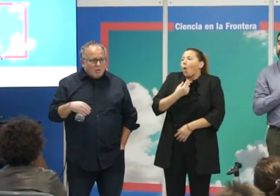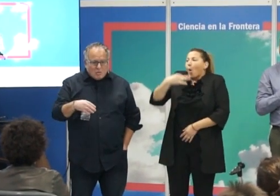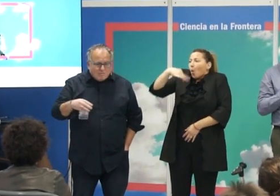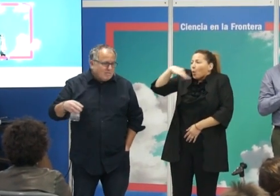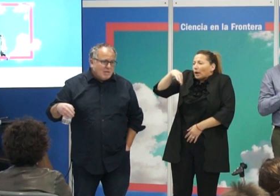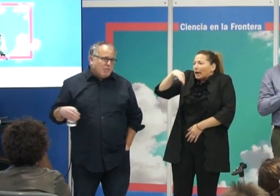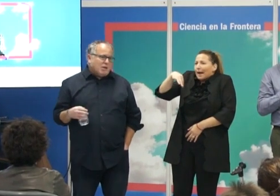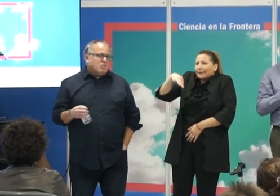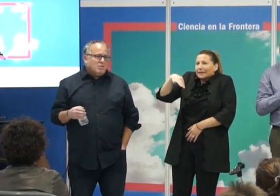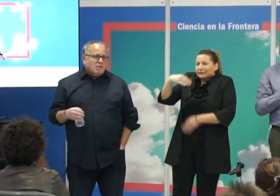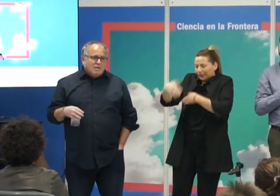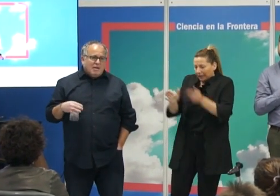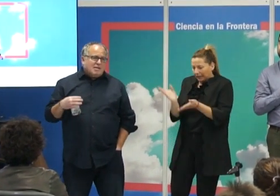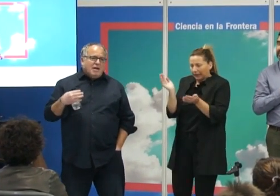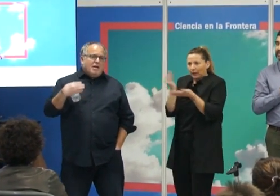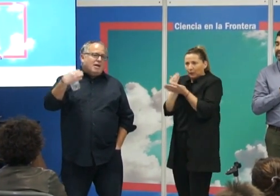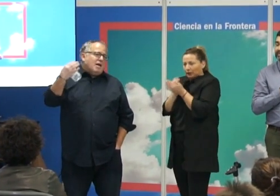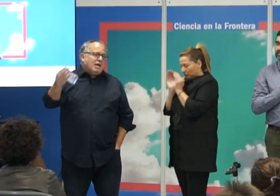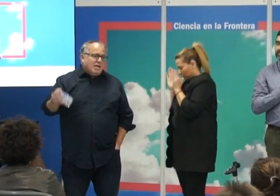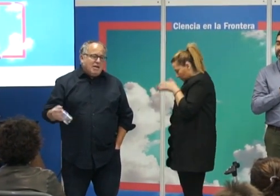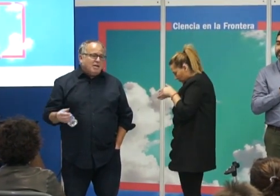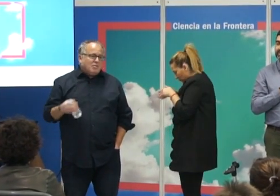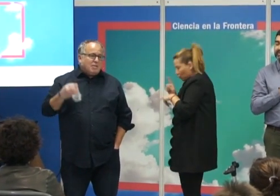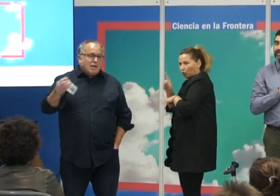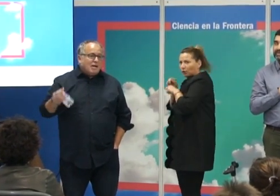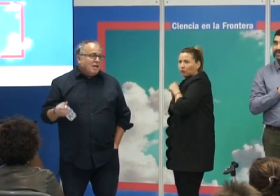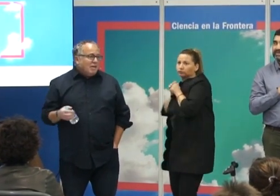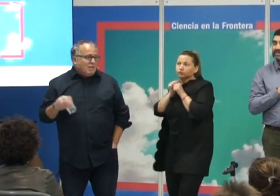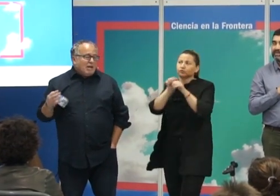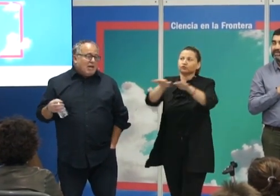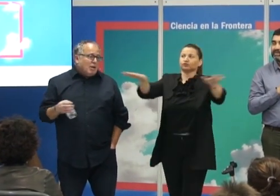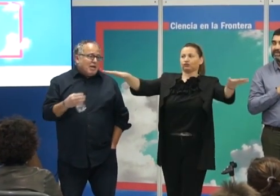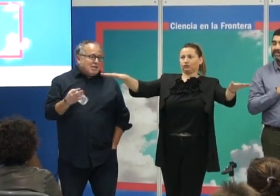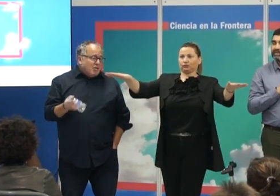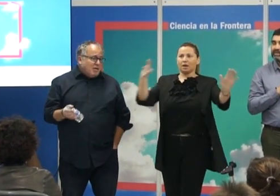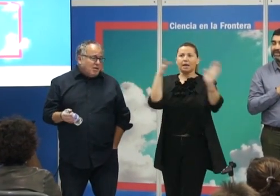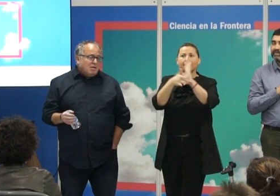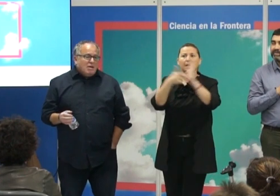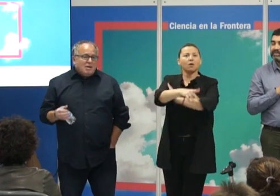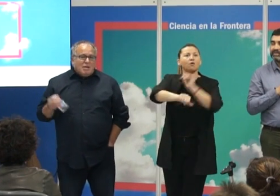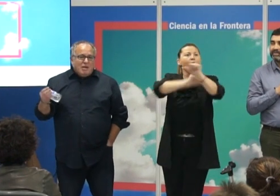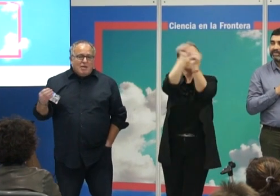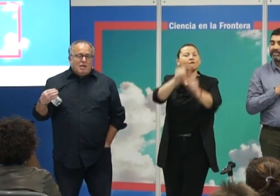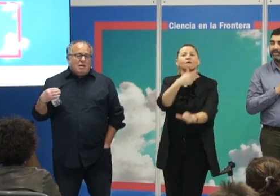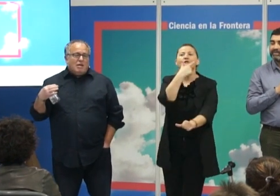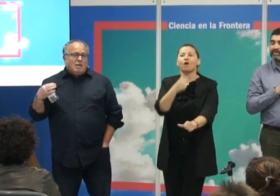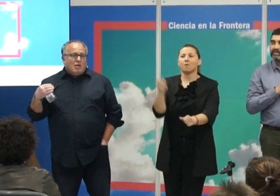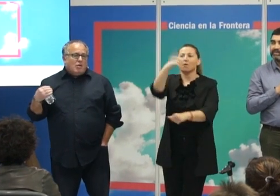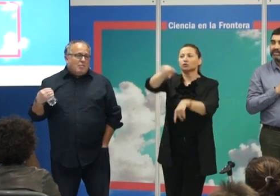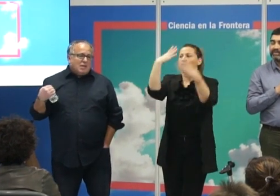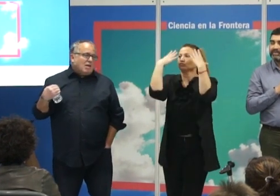laboratorio. Tiene que salir a la calle y tenemos que explicarla y explicarla de una manera sencilla y también